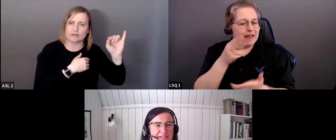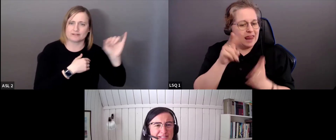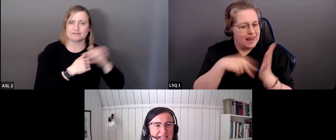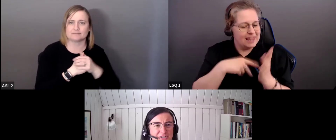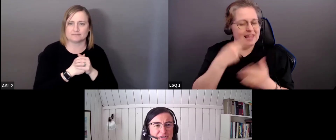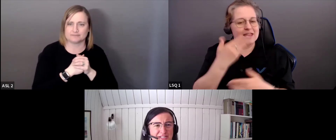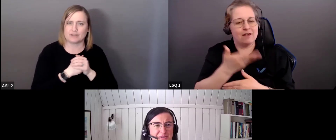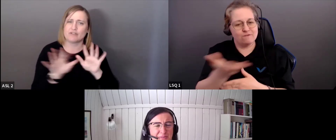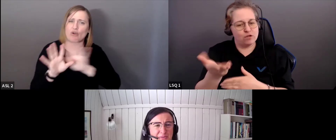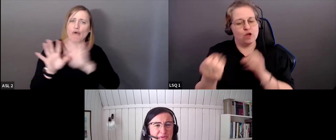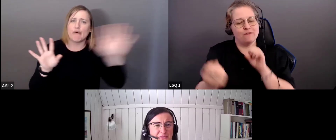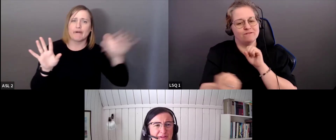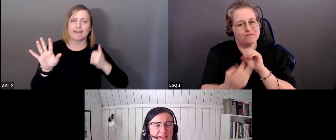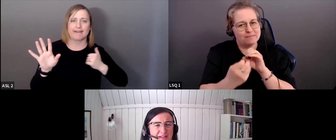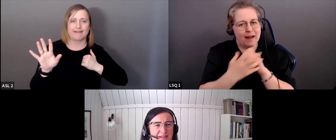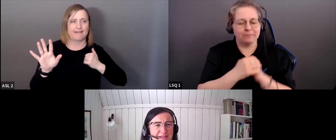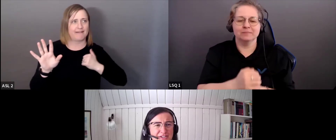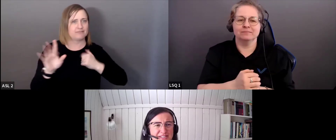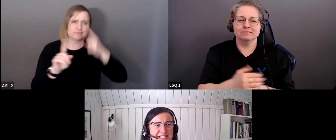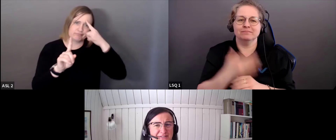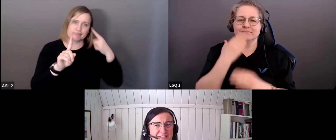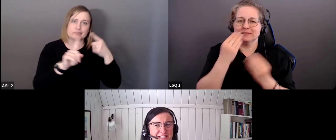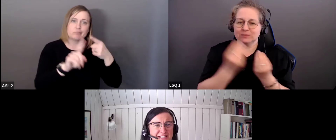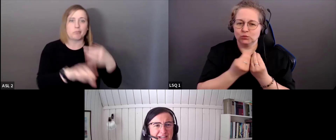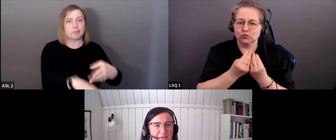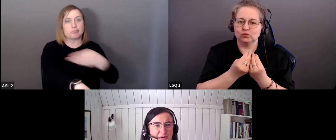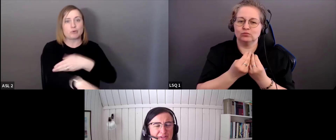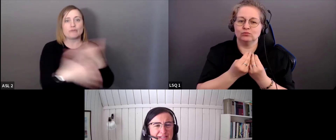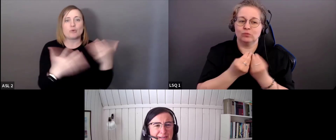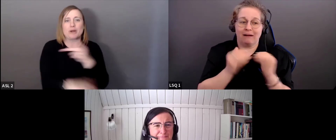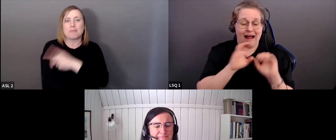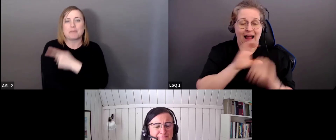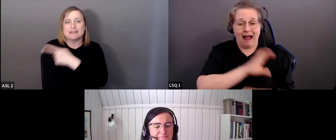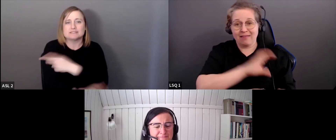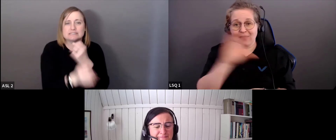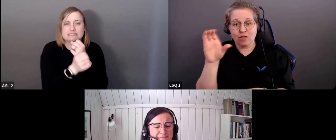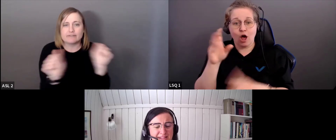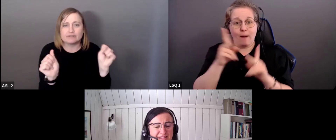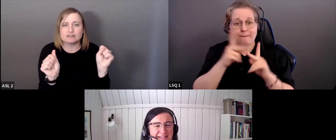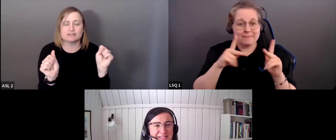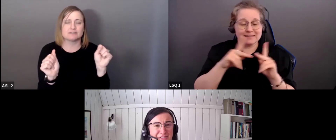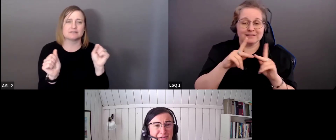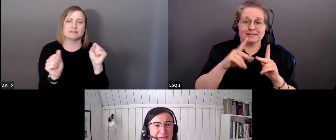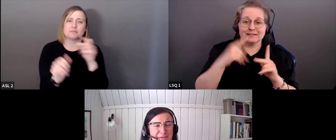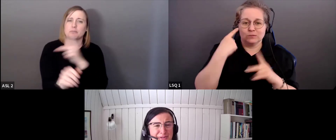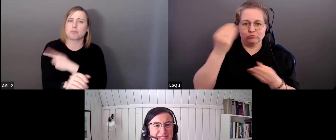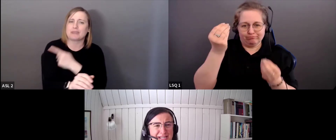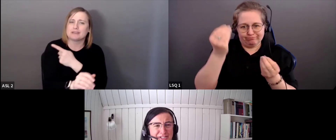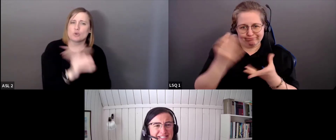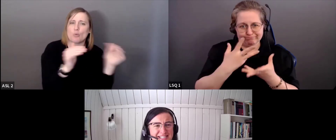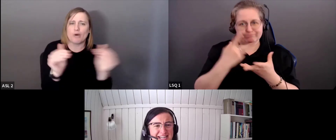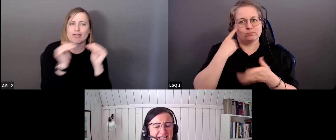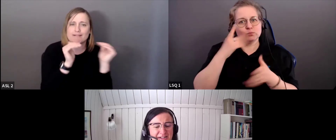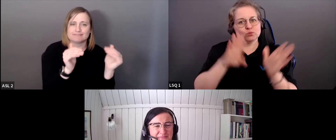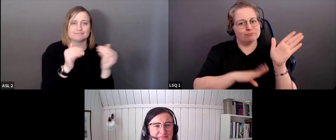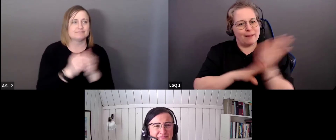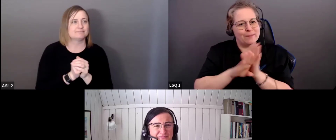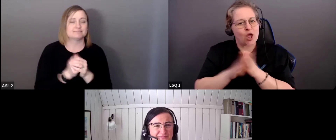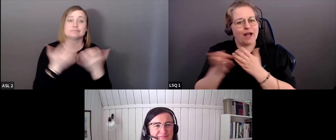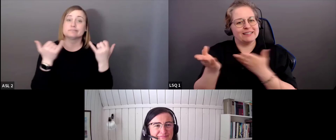partout au pays. Tout ça pour améliorer la qualité des soins aux patients.